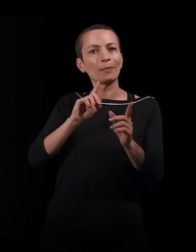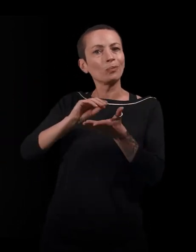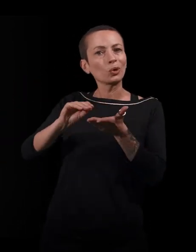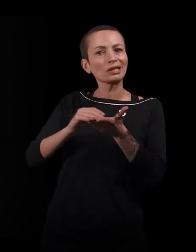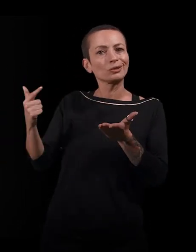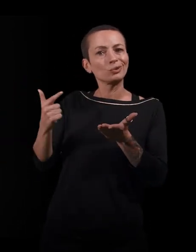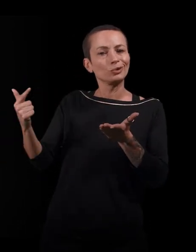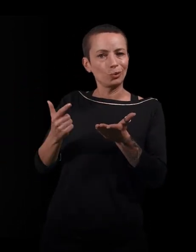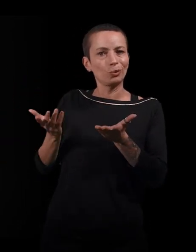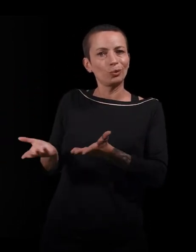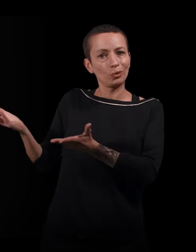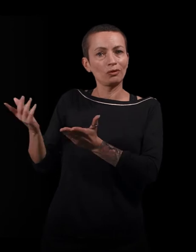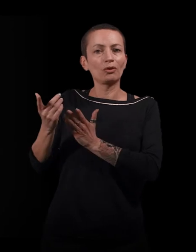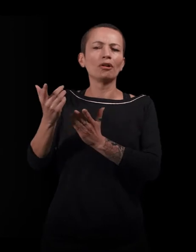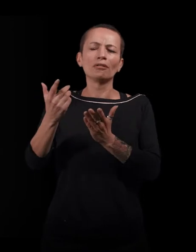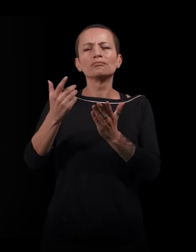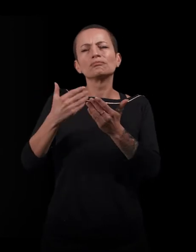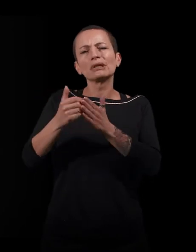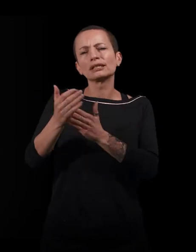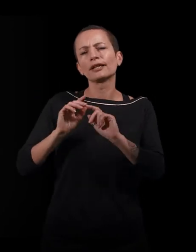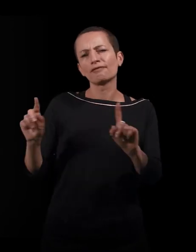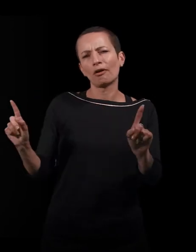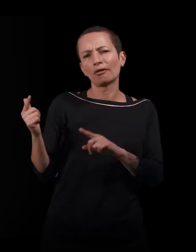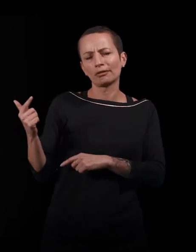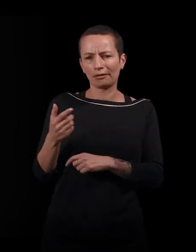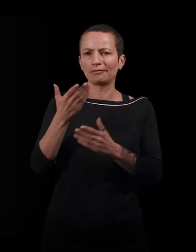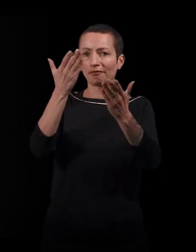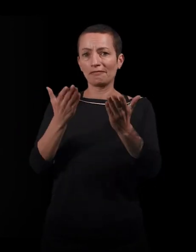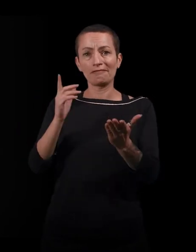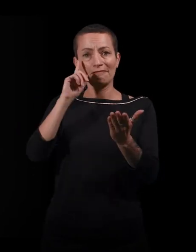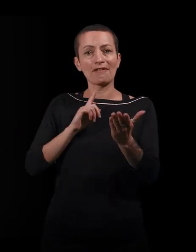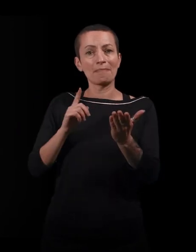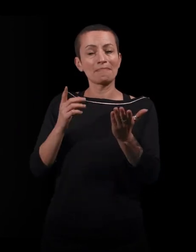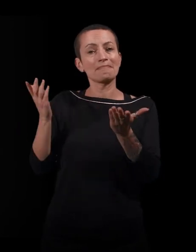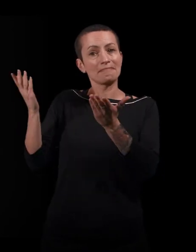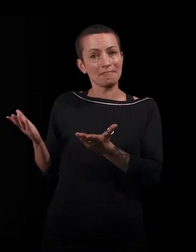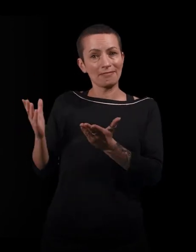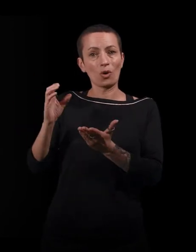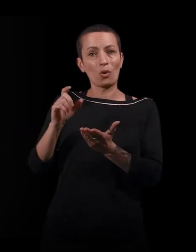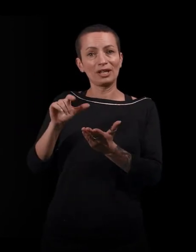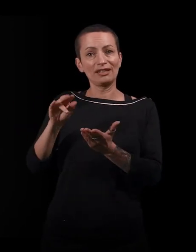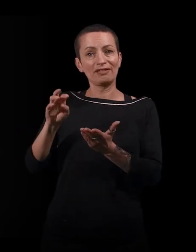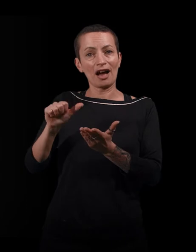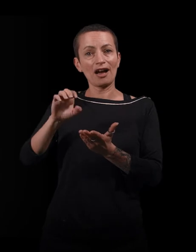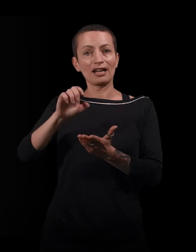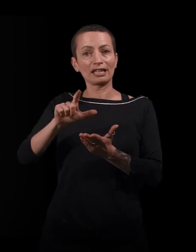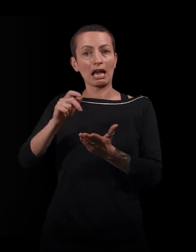qui sont issues de disciplines différentes. Nous avons à ma droite Olivier El-Kaïm, vous êtes écrivaine et